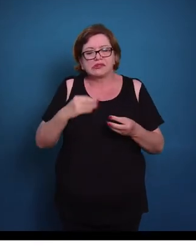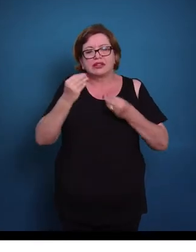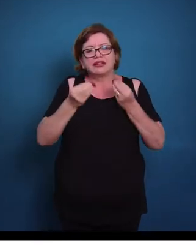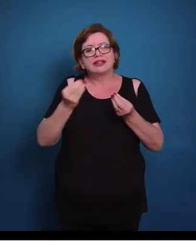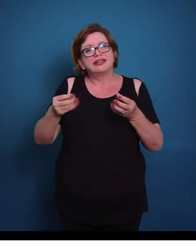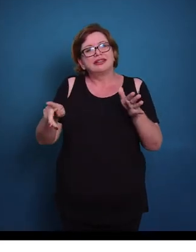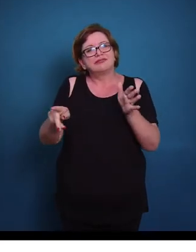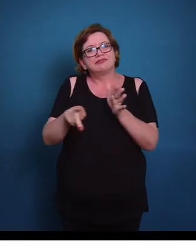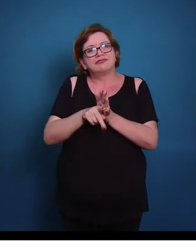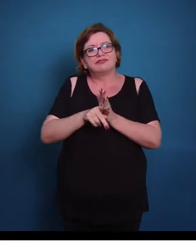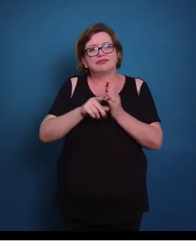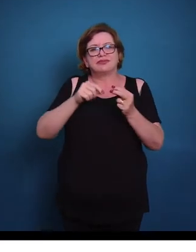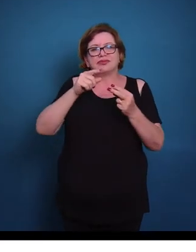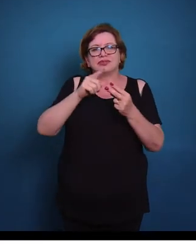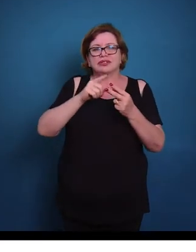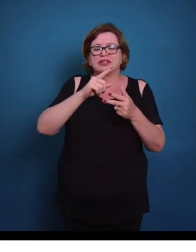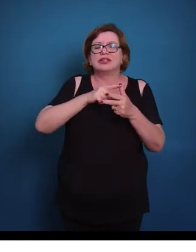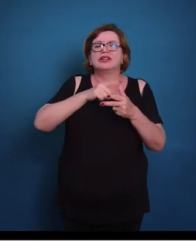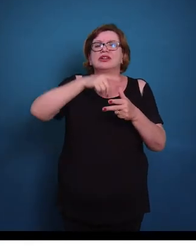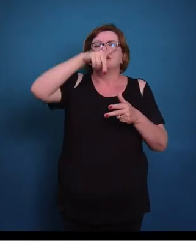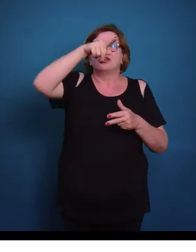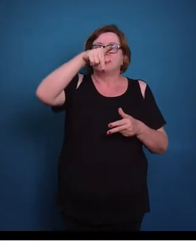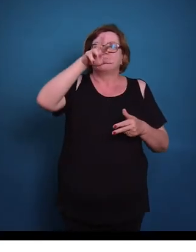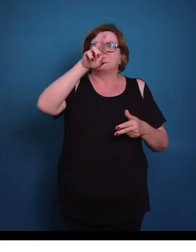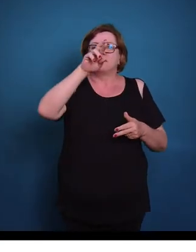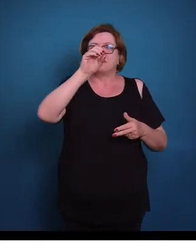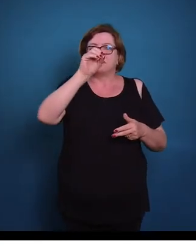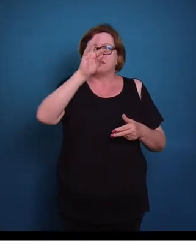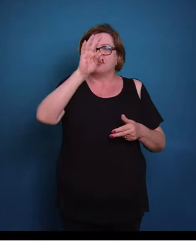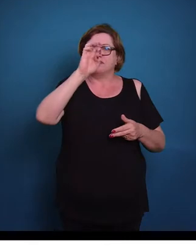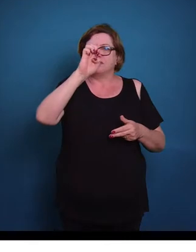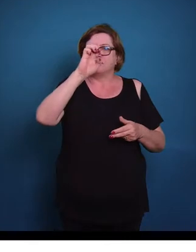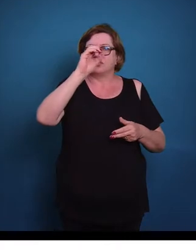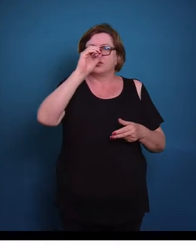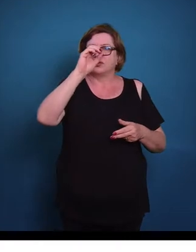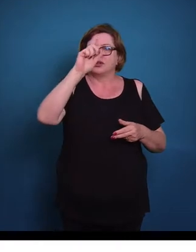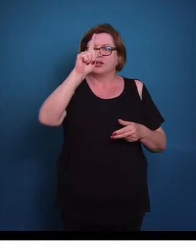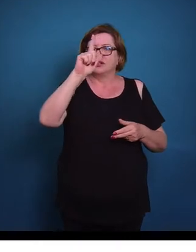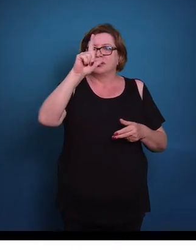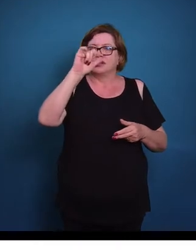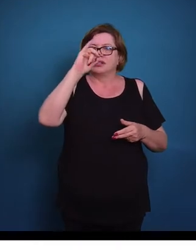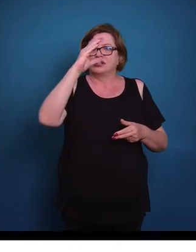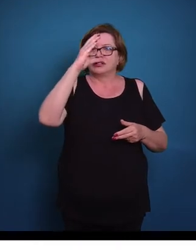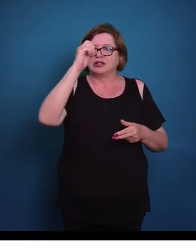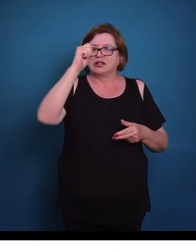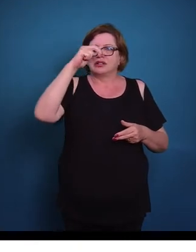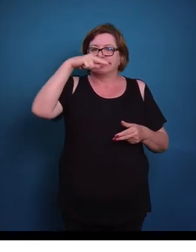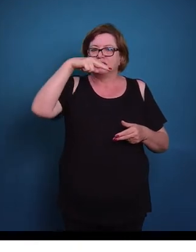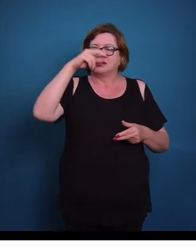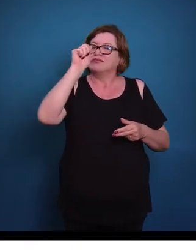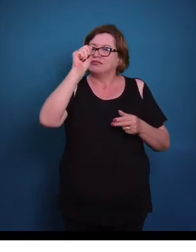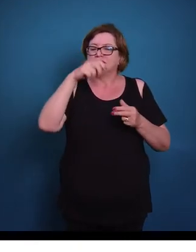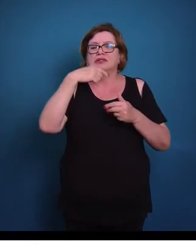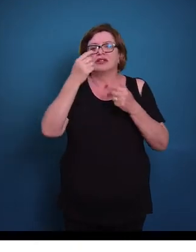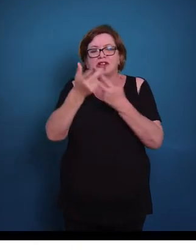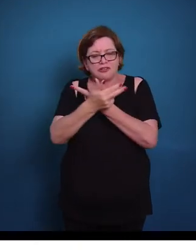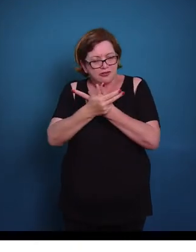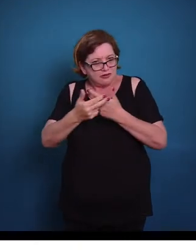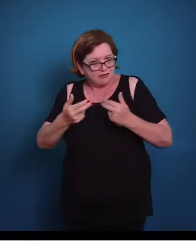definida. E ela é formada principalmente por proteoglicanas, que seria essa estrutura aqui. Então a proteoglicana, ela é formada